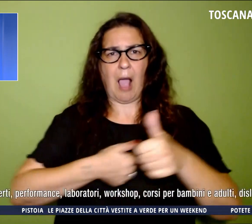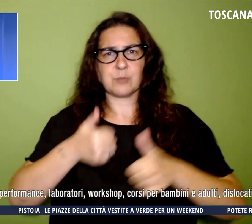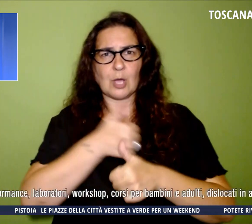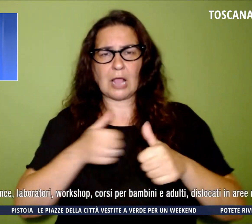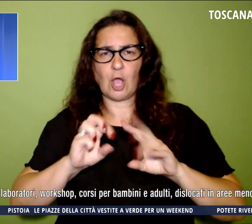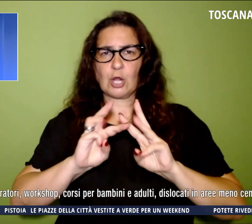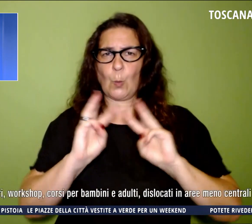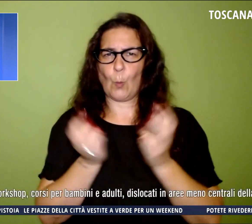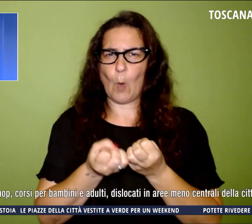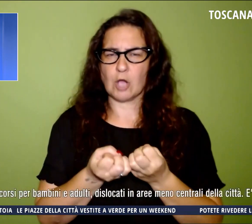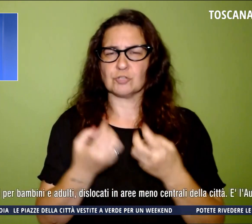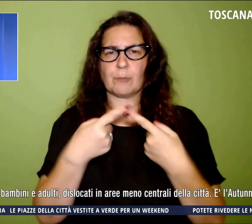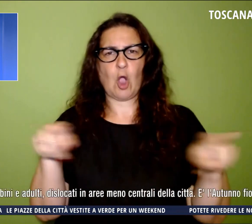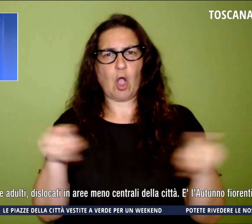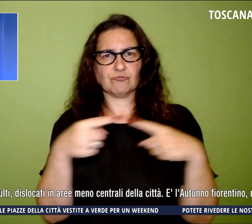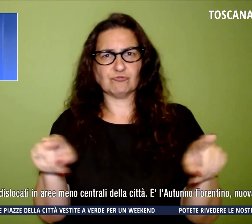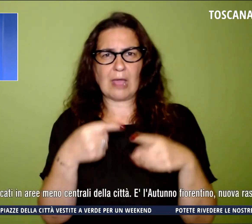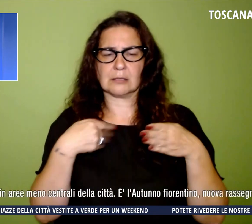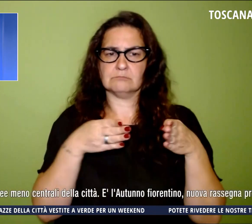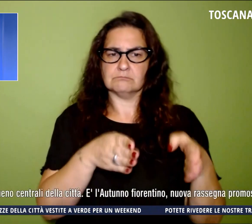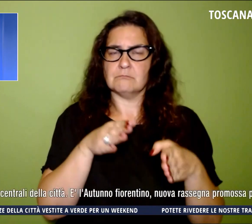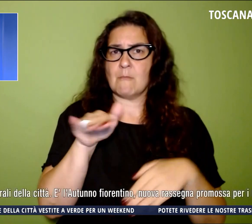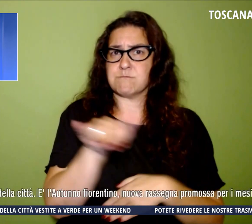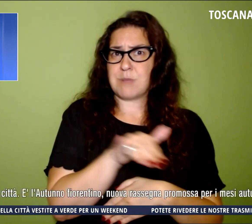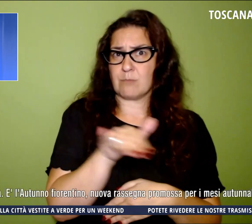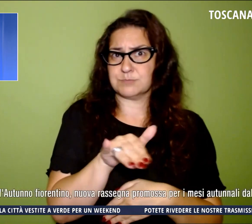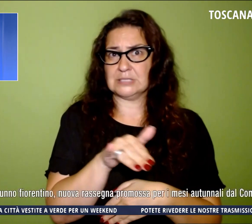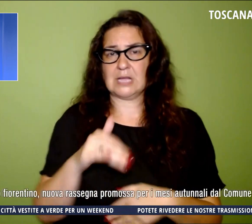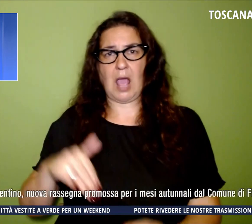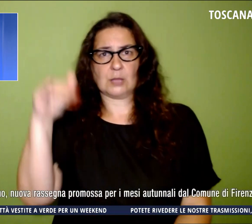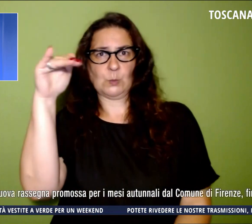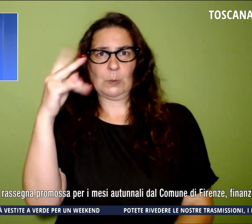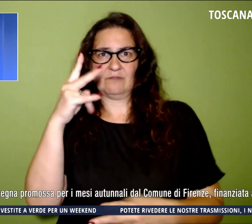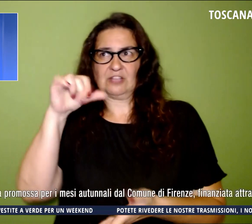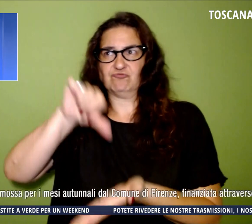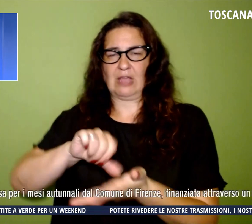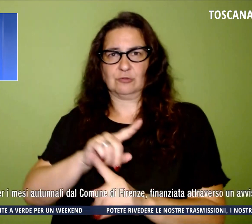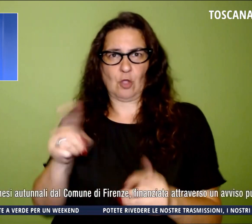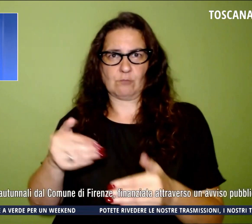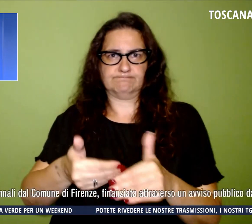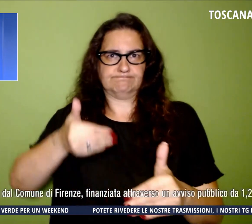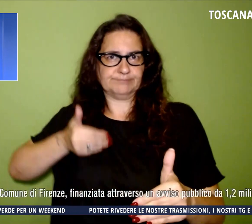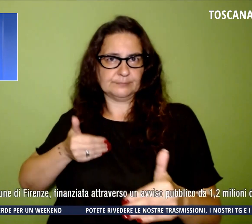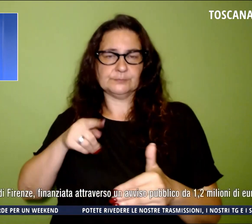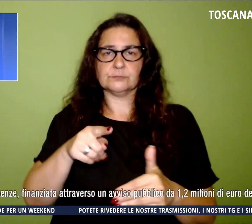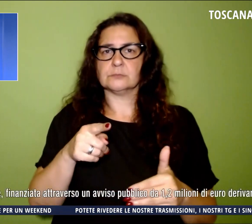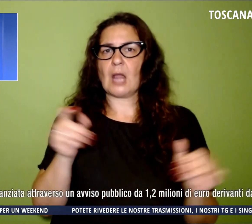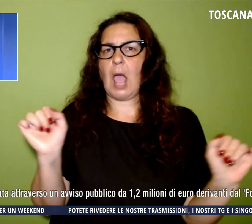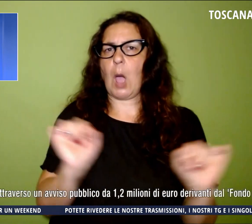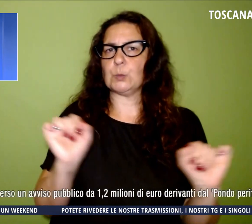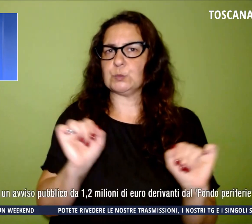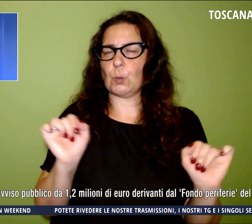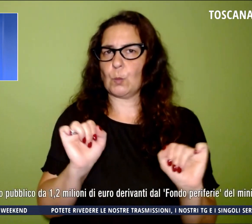bambini e adulti dislocati in aree meno centrali della città. l'autunno fiorentino, nuova rassegna